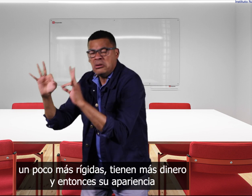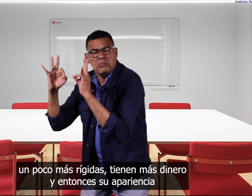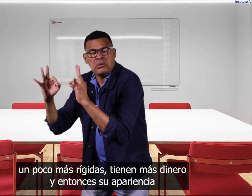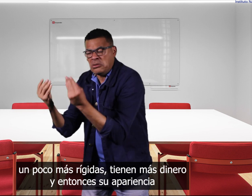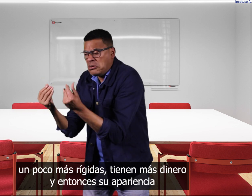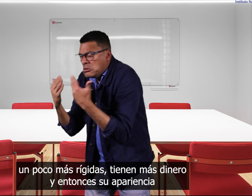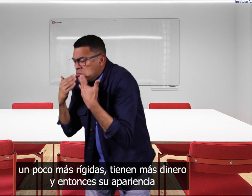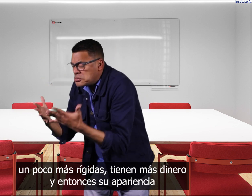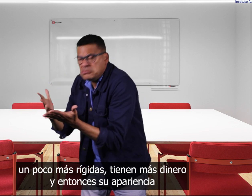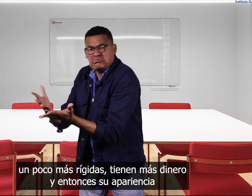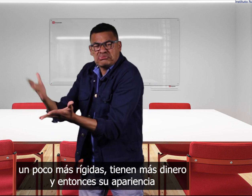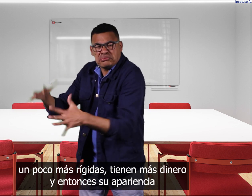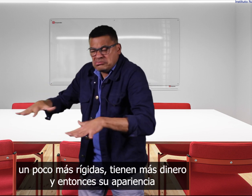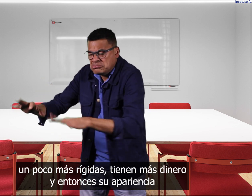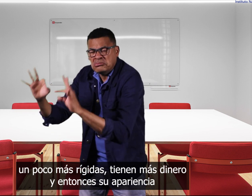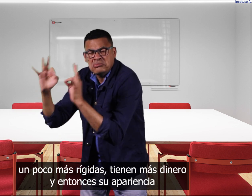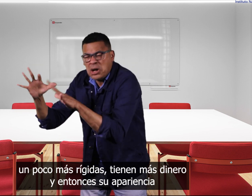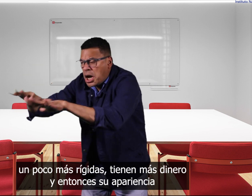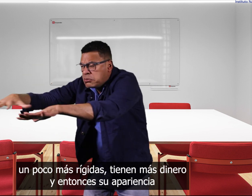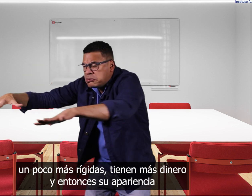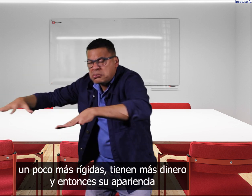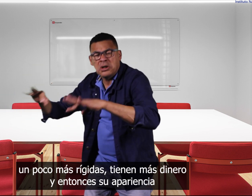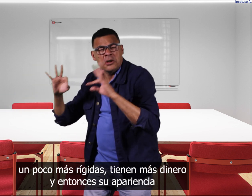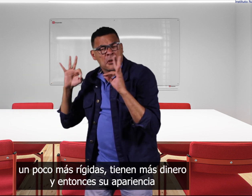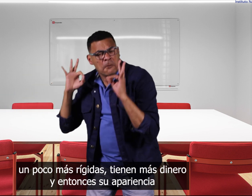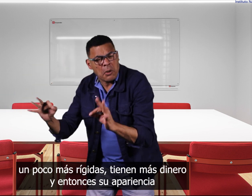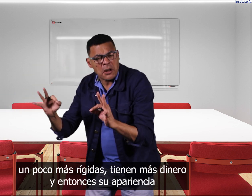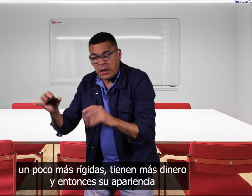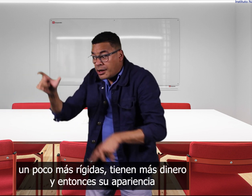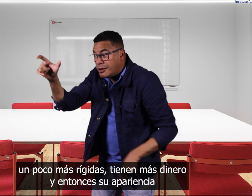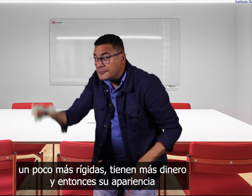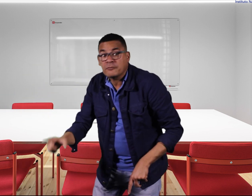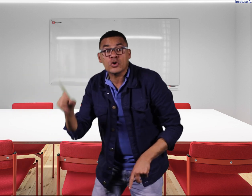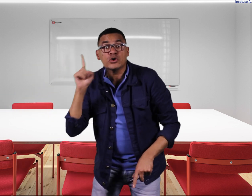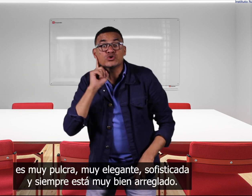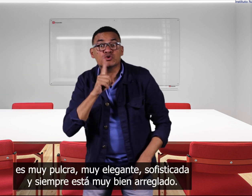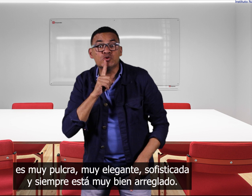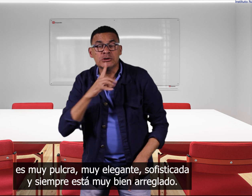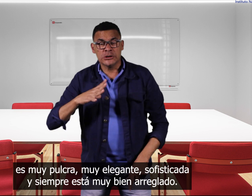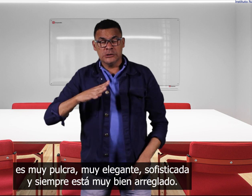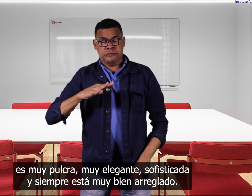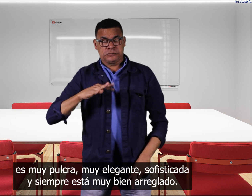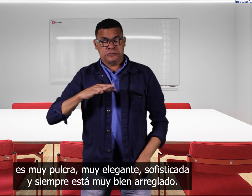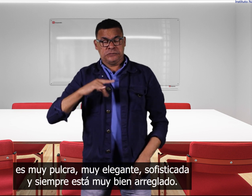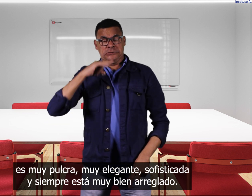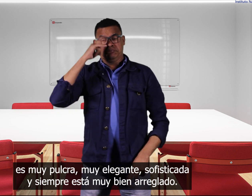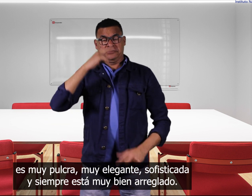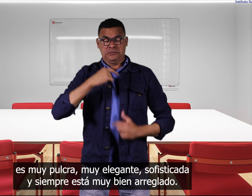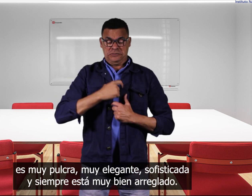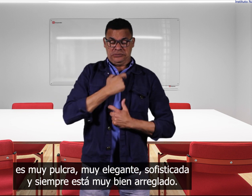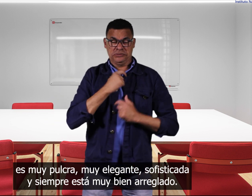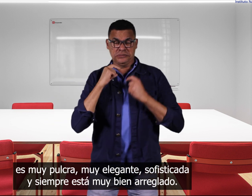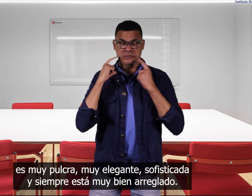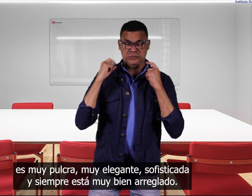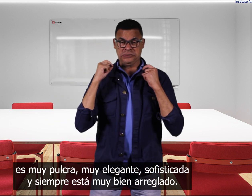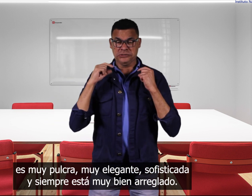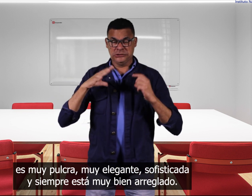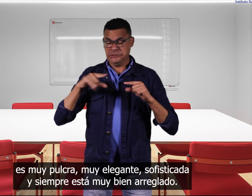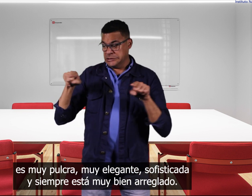rígidas tienen más dinero y entonces su apariencia es muy pulcra muy elegante sofisticada y siempre está